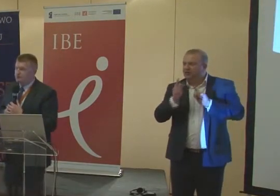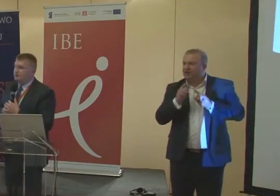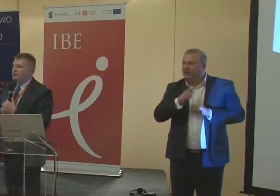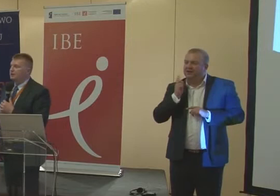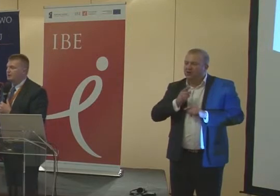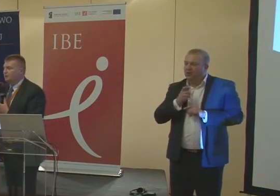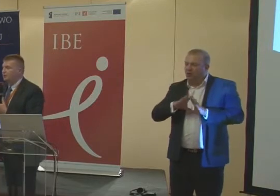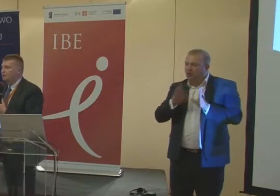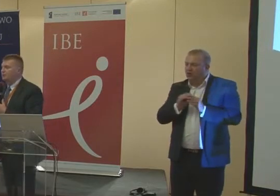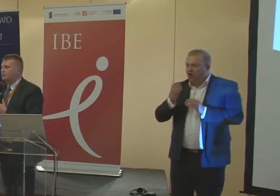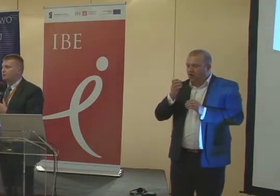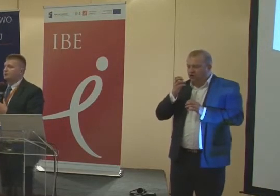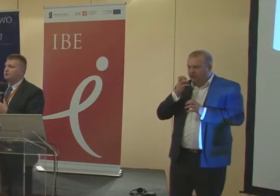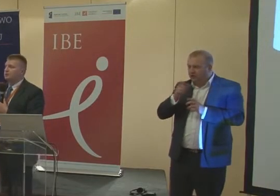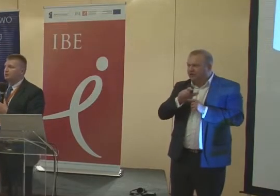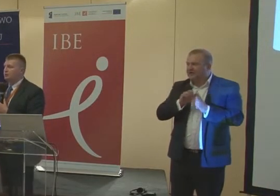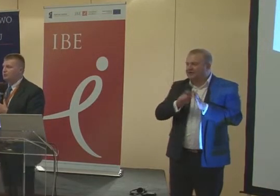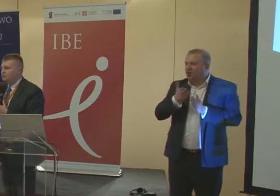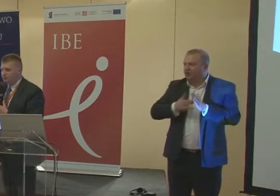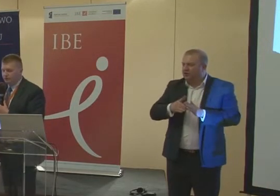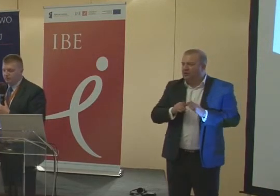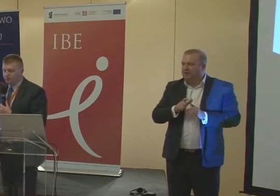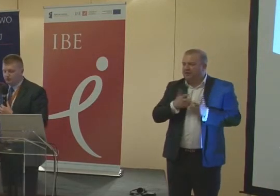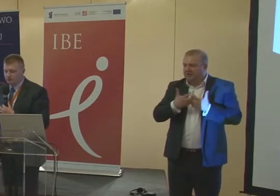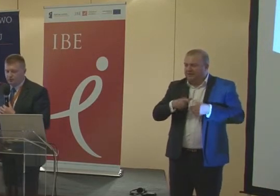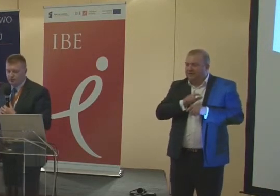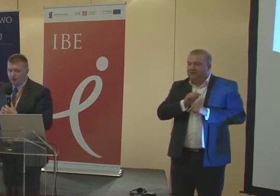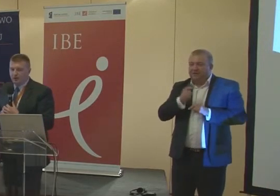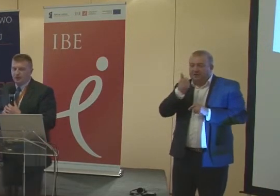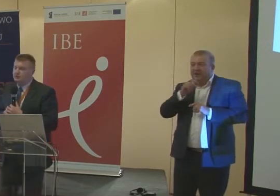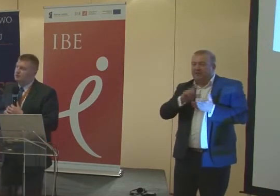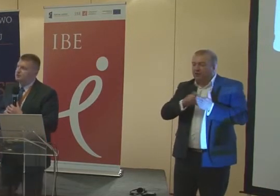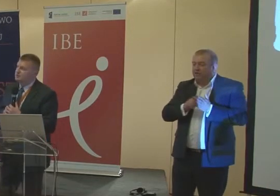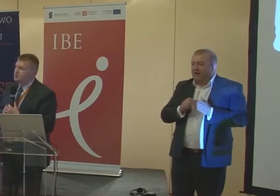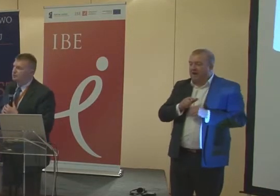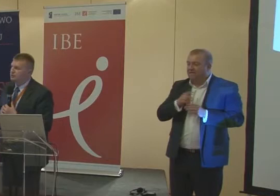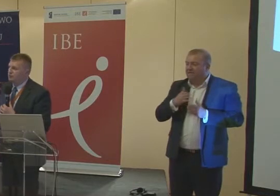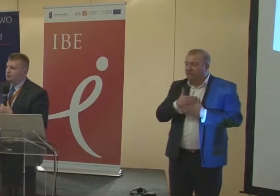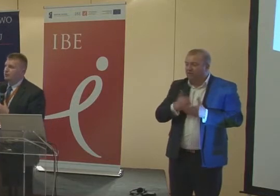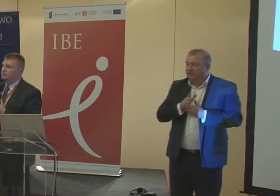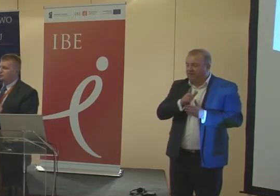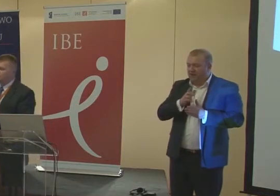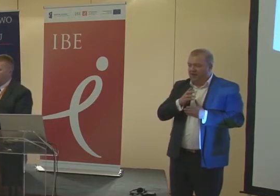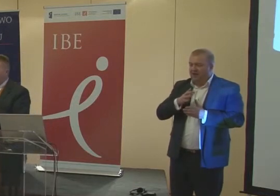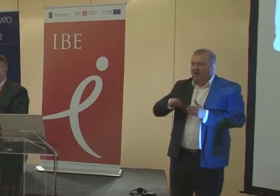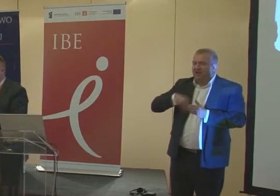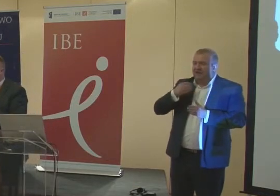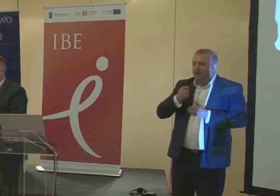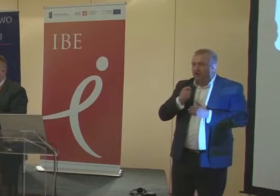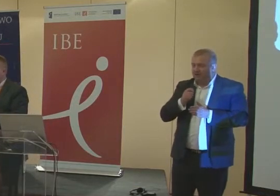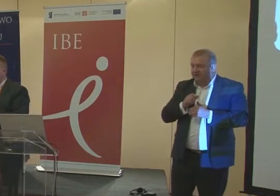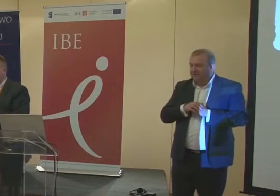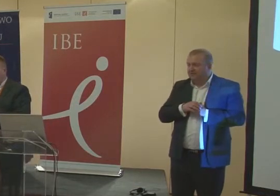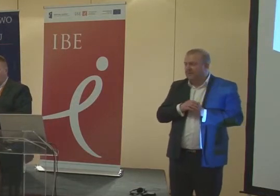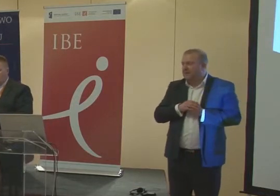mogłształcące, jak Pan Dyrektor powiedział, jest to jedyna tego typu placówka w województwie świętokrzyskim, gdzie wraz z dziećmi, które posiadają orzeczenie o potrzebie kształcenia